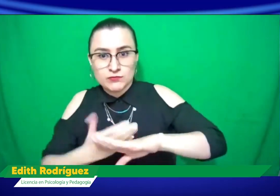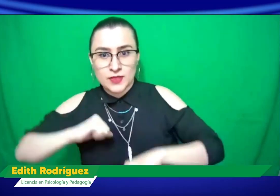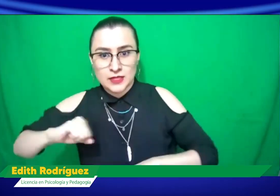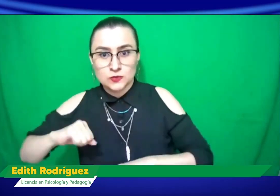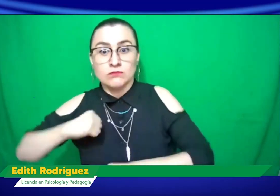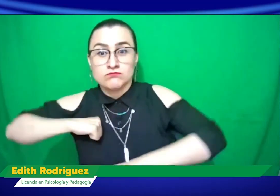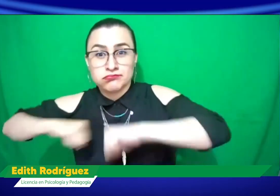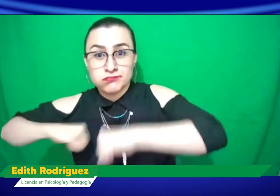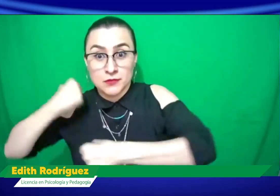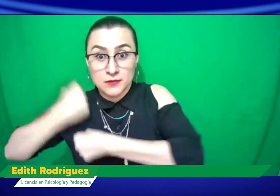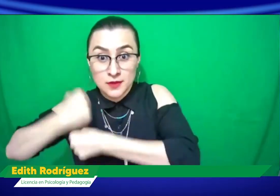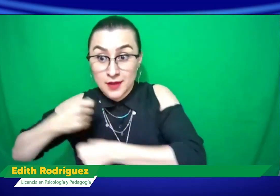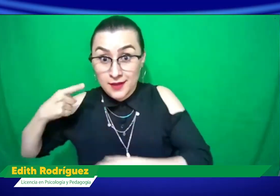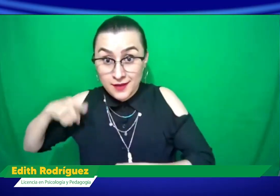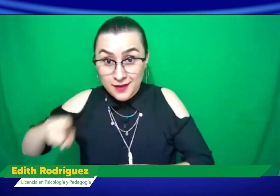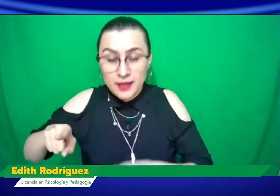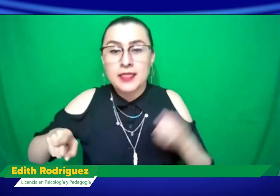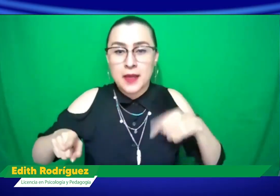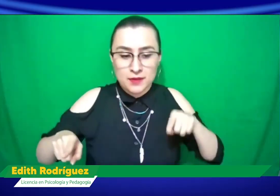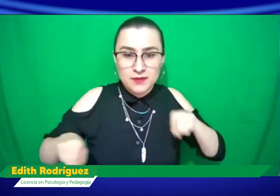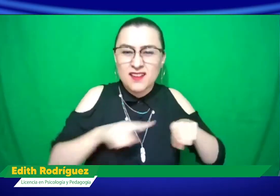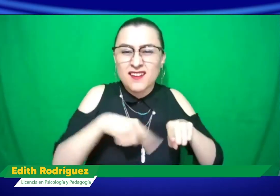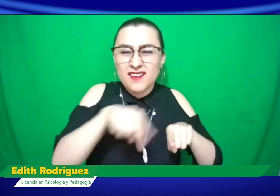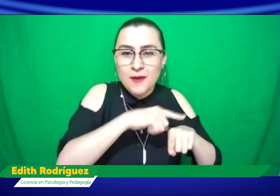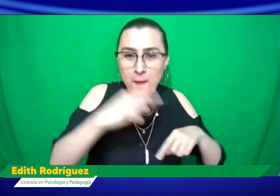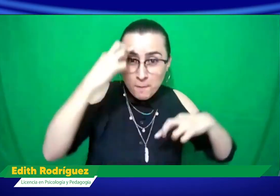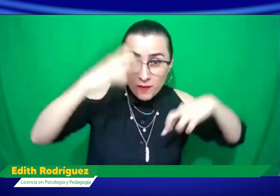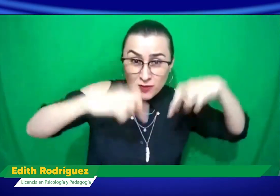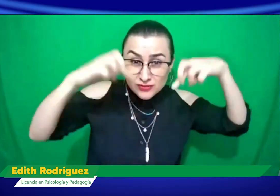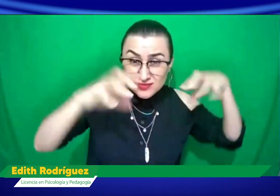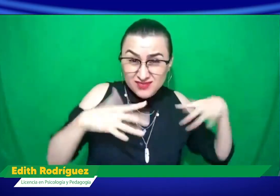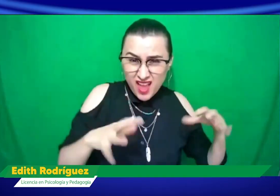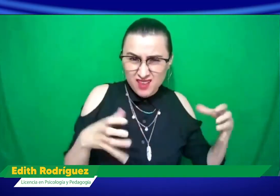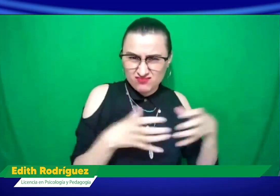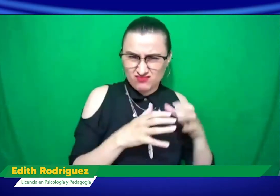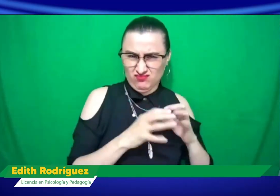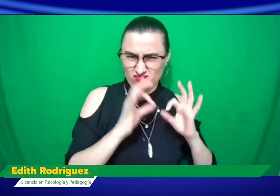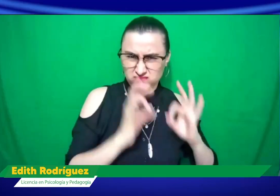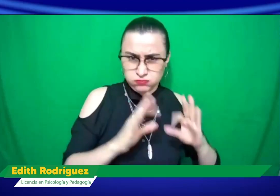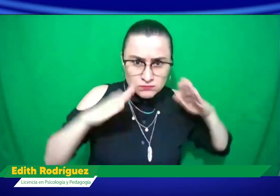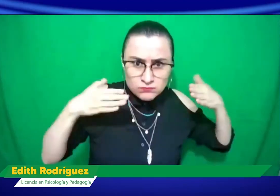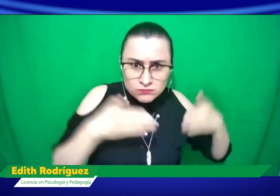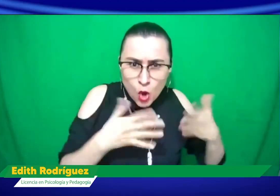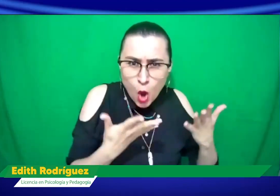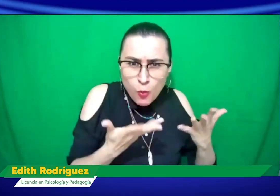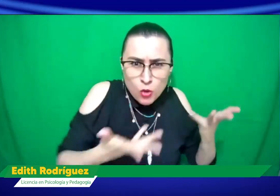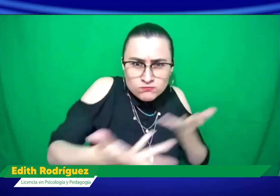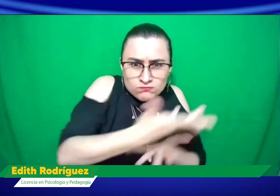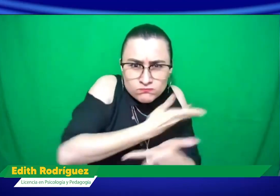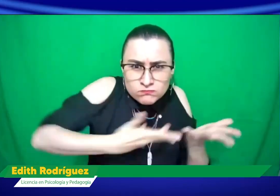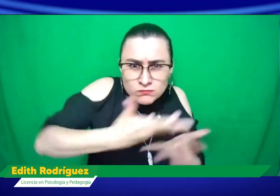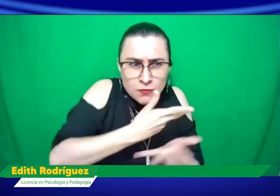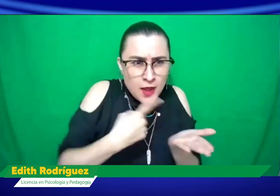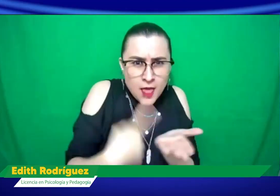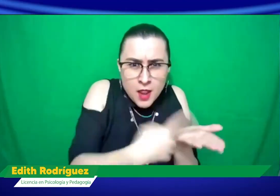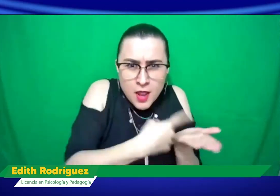y exigir estos derechos que tenemos, es un trabajo que tenemos que hacer y la otra línea de acción es los profesionales, cómo podemos